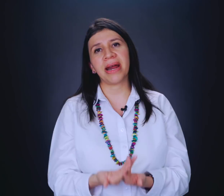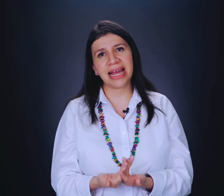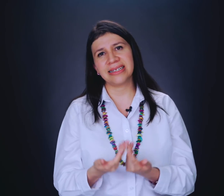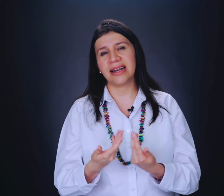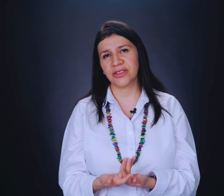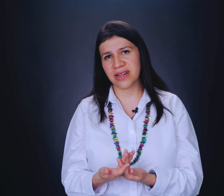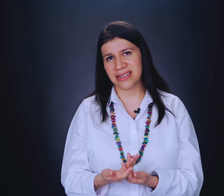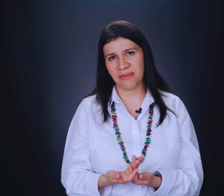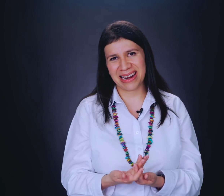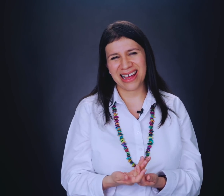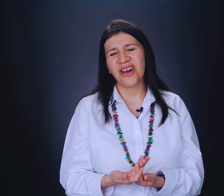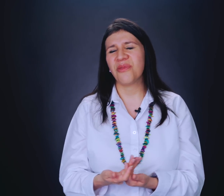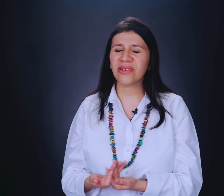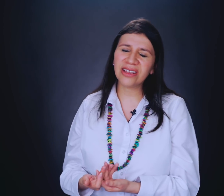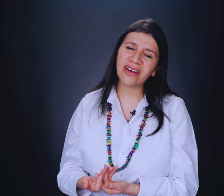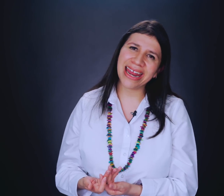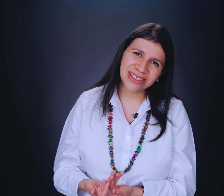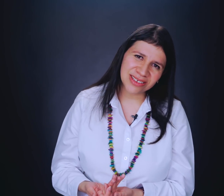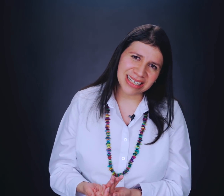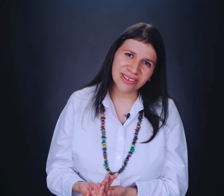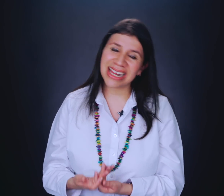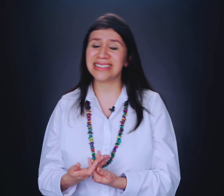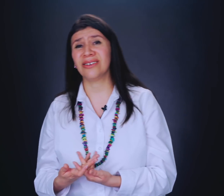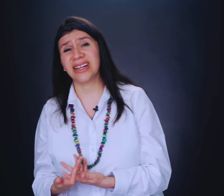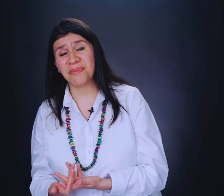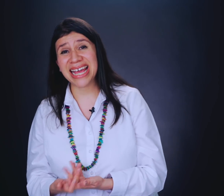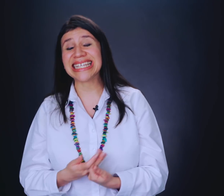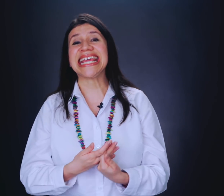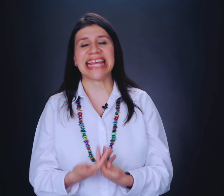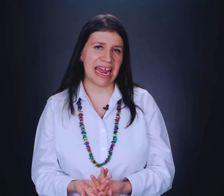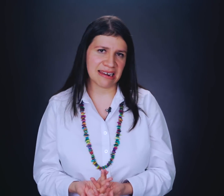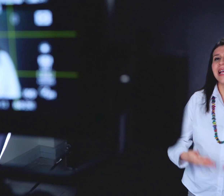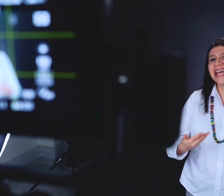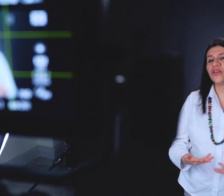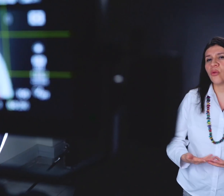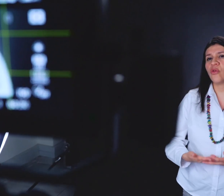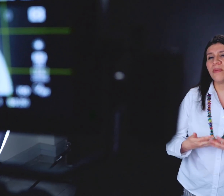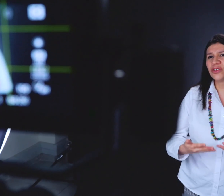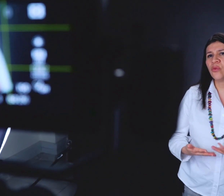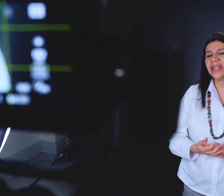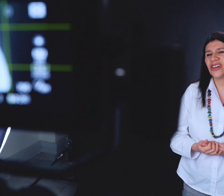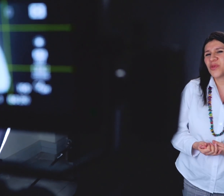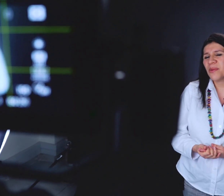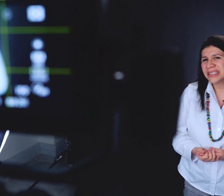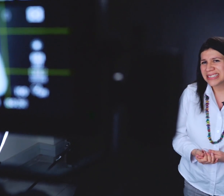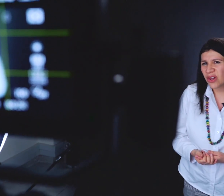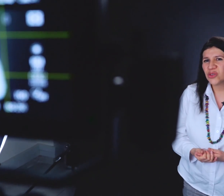pareja se relacione de esa manera. Por lo tanto, en estos casos, la psicoterapia es ideal. ¿Qué es lo común? Lo más común es que los problemas de celos no